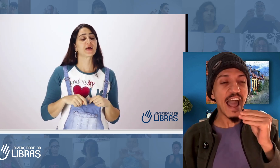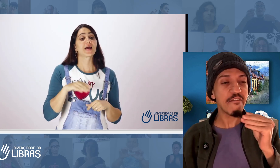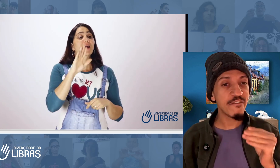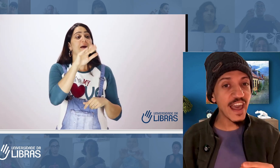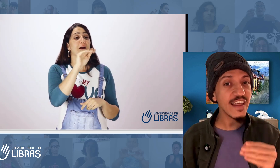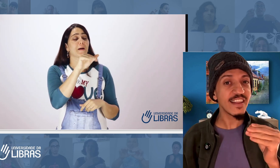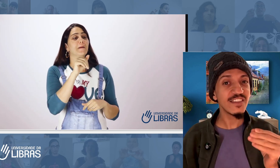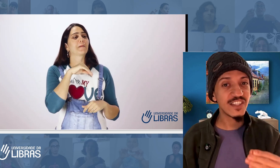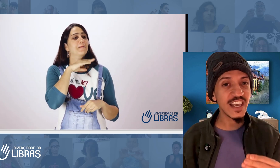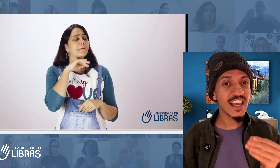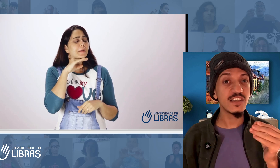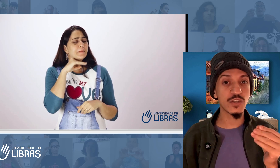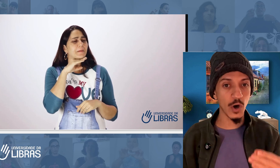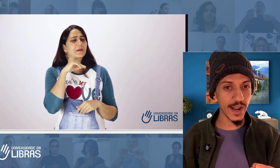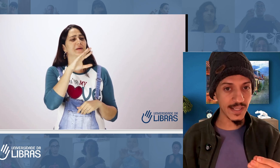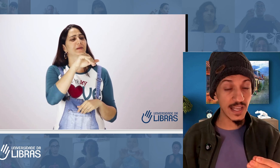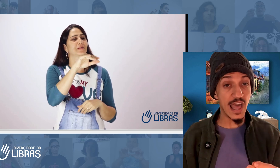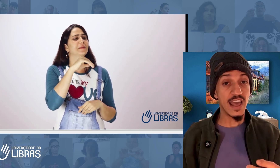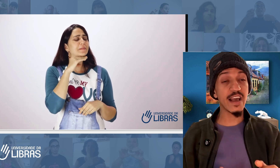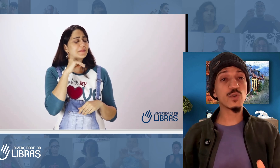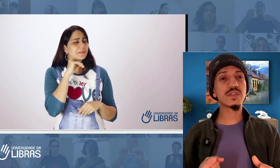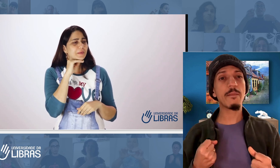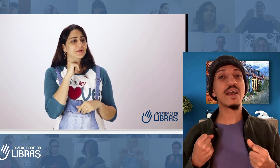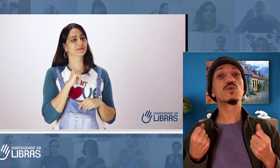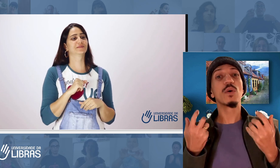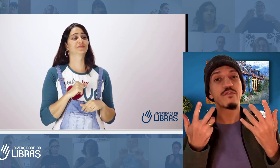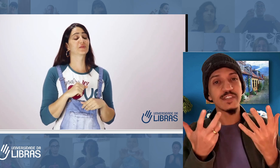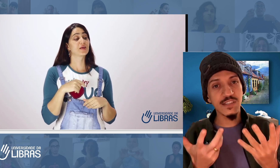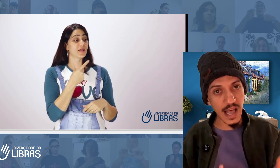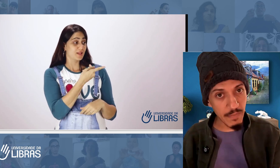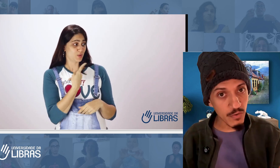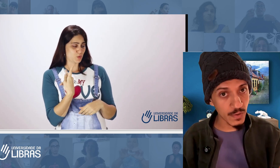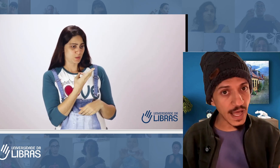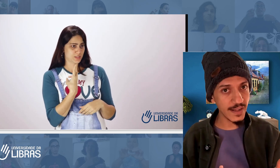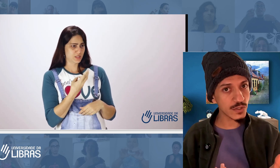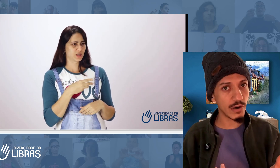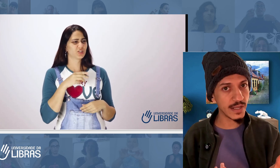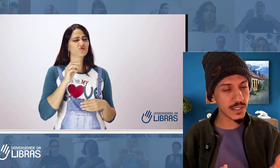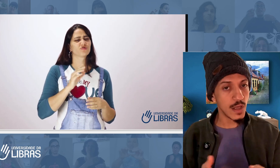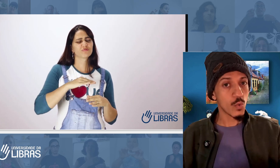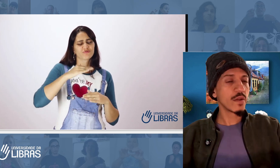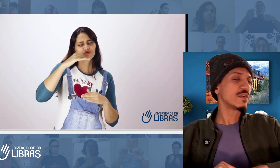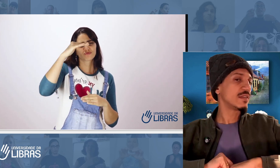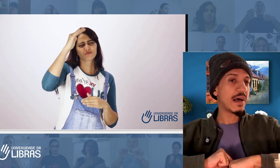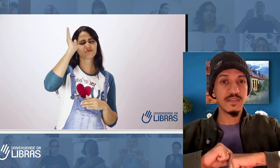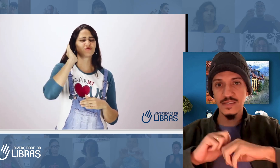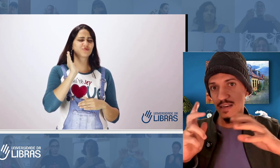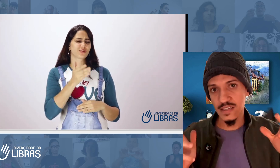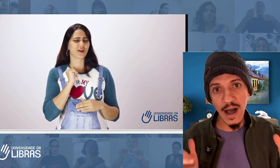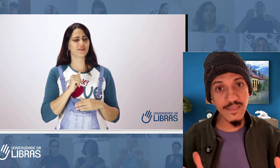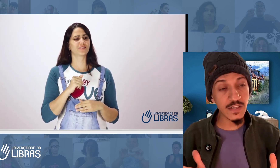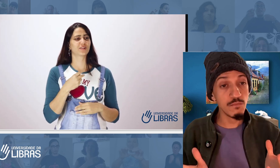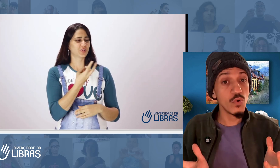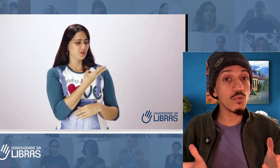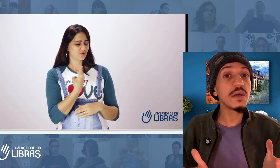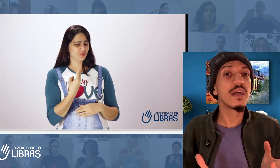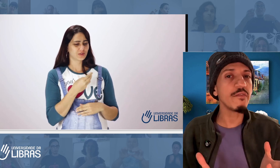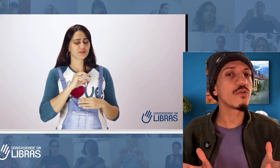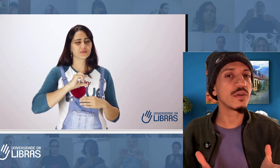feita de histórias. E é justamente quando você sabe contar histórias, quando você sabe sinalizar desse mundo incrível que está ao